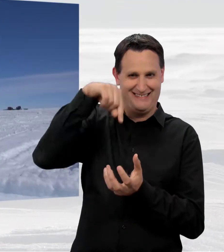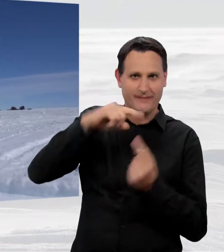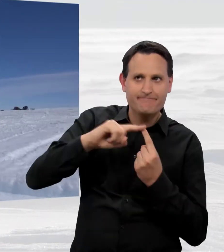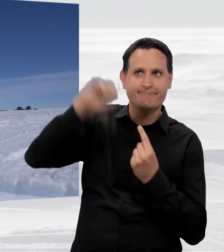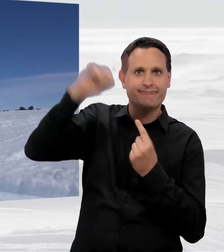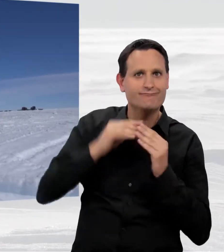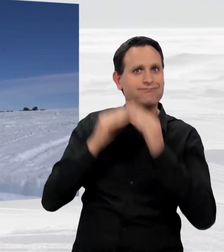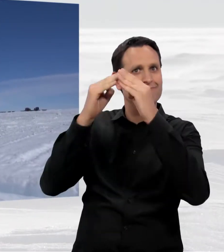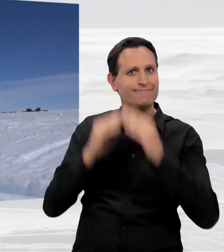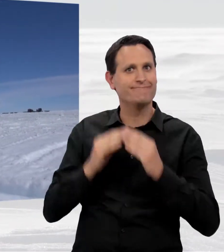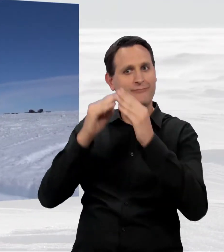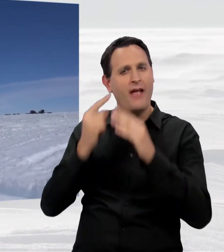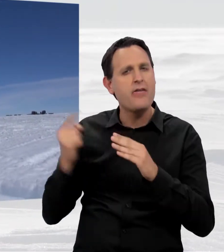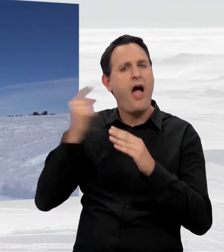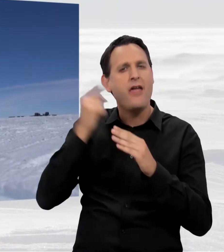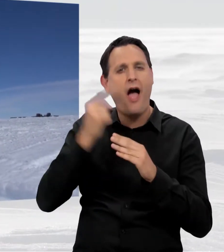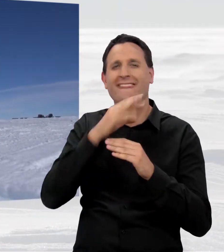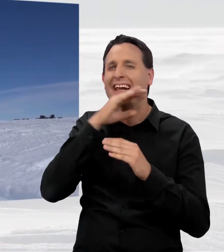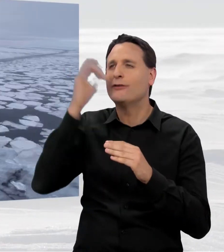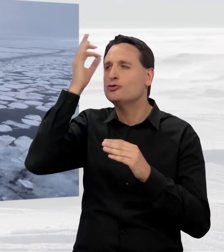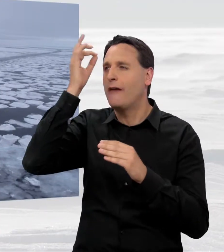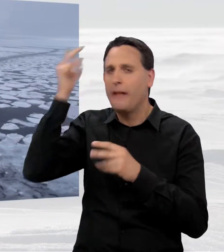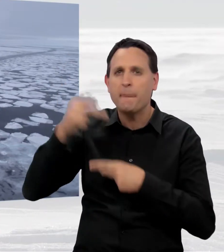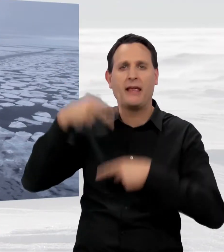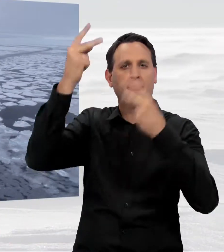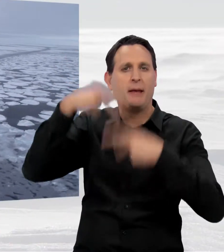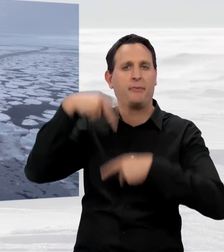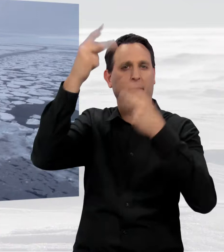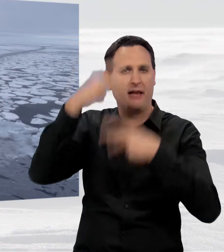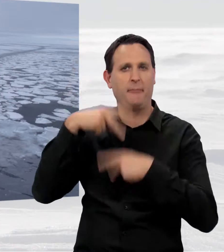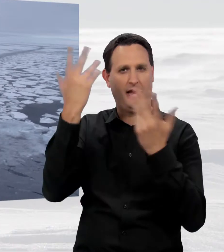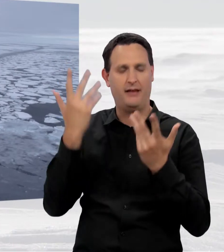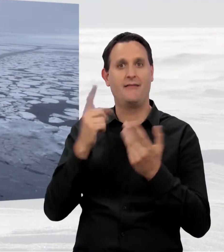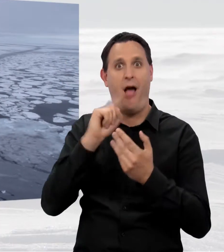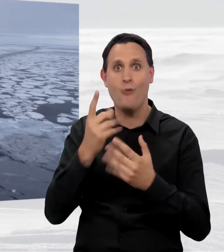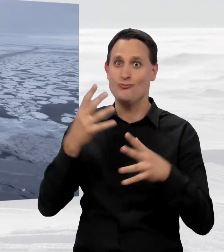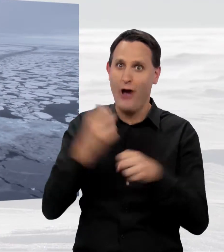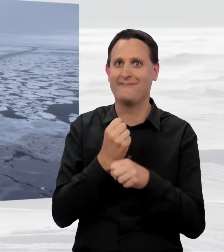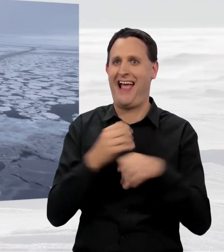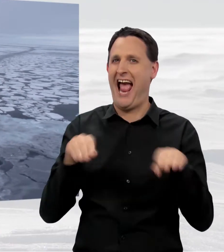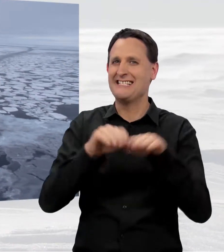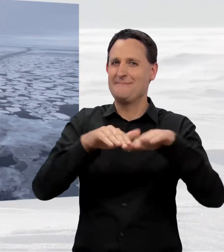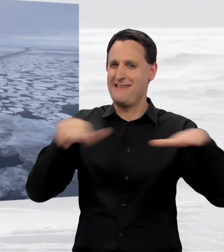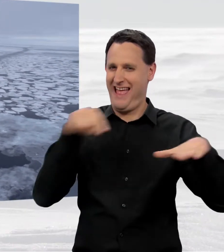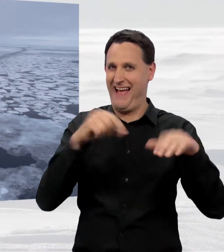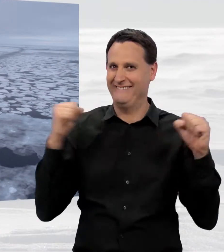hunderte von Wissenschaftlern aus aller Welt in die Polarmeere bringt und der im Eismeer problemlos überwintern kann.